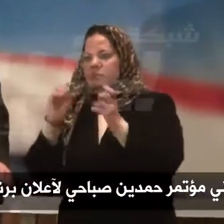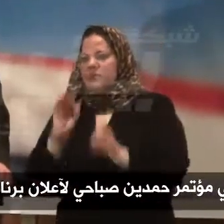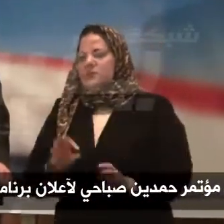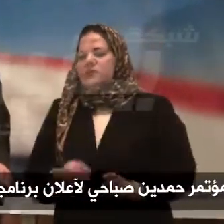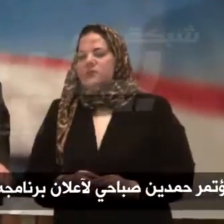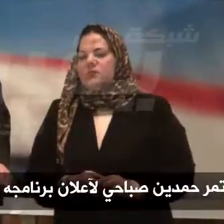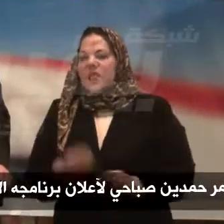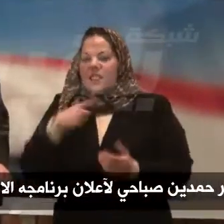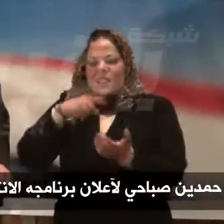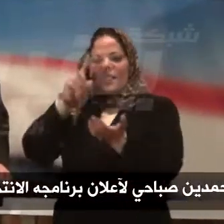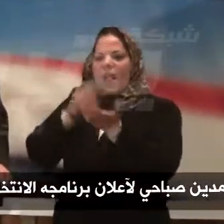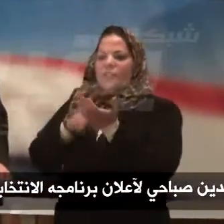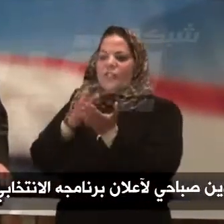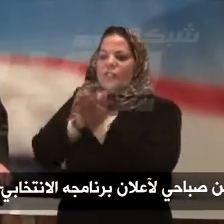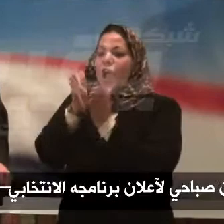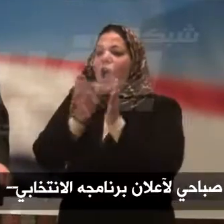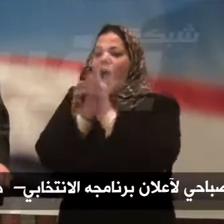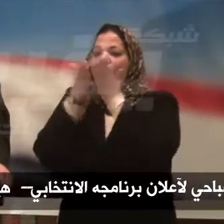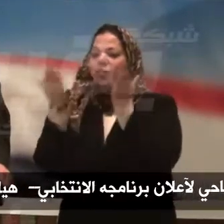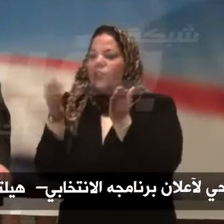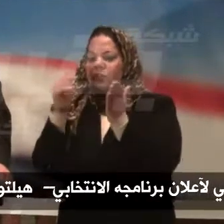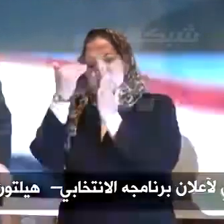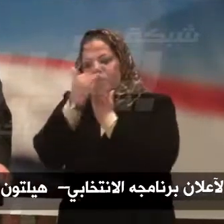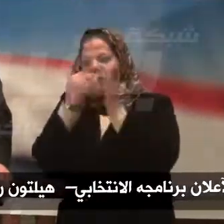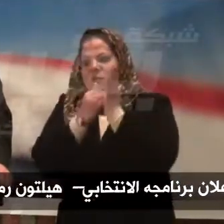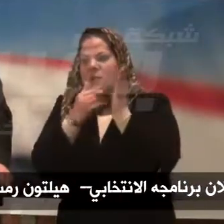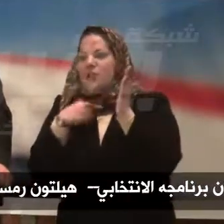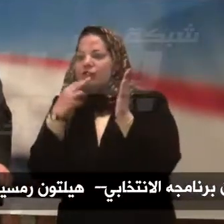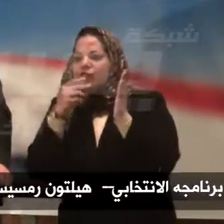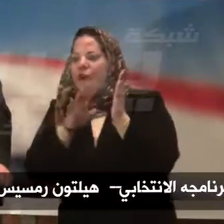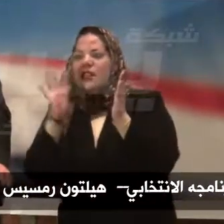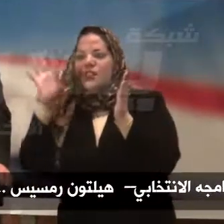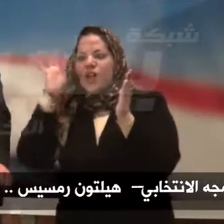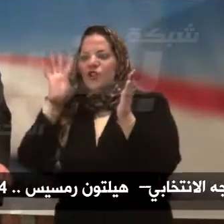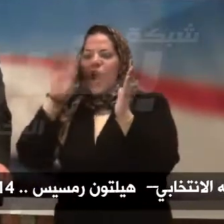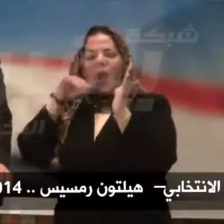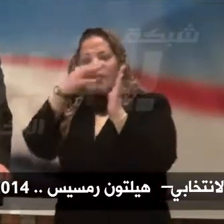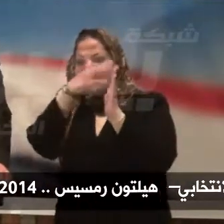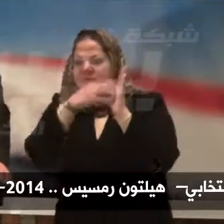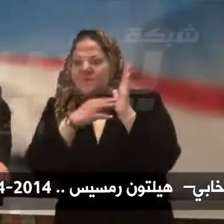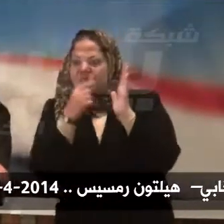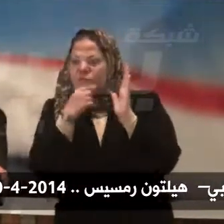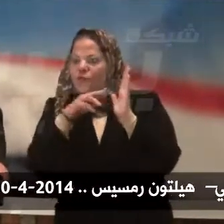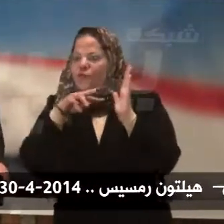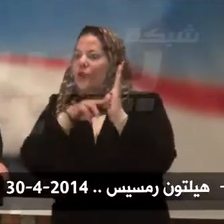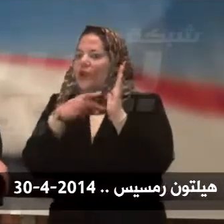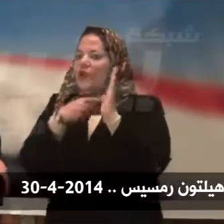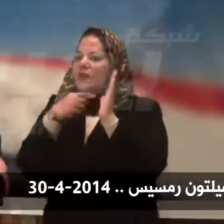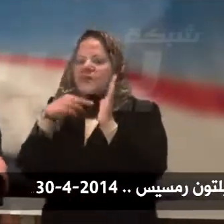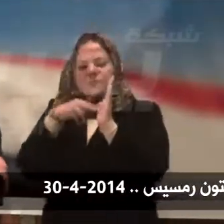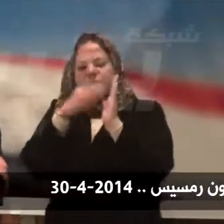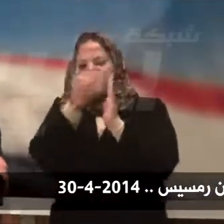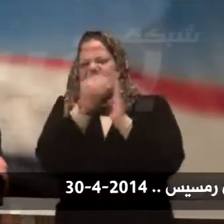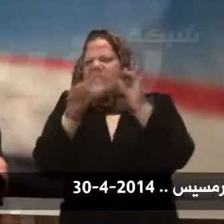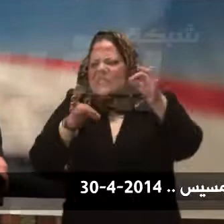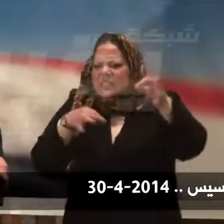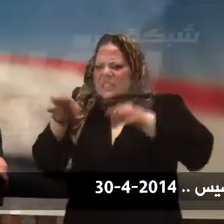لدينا اجندة تشريعية تحاول هذه السياسات